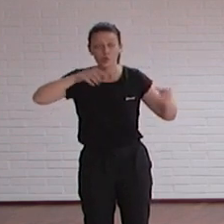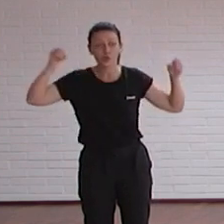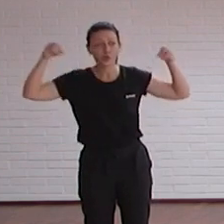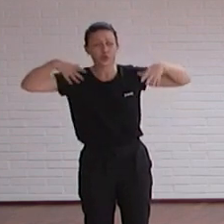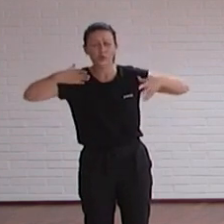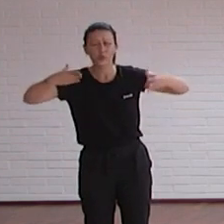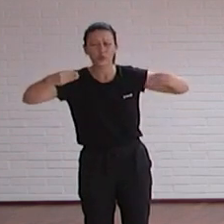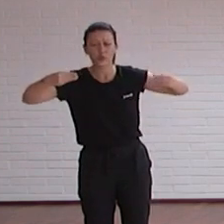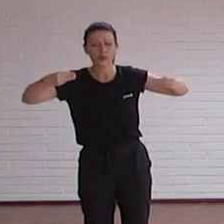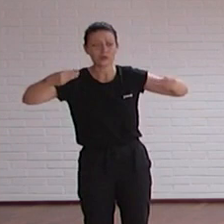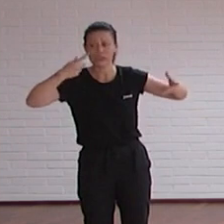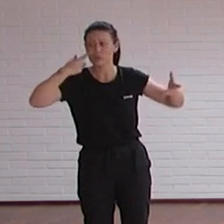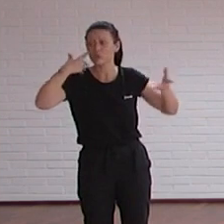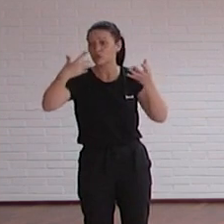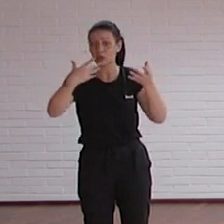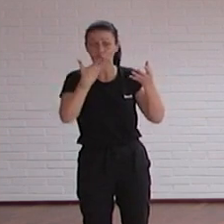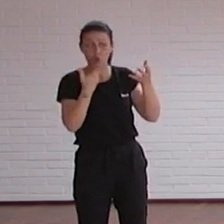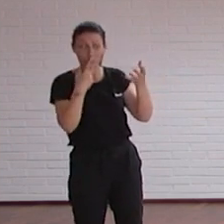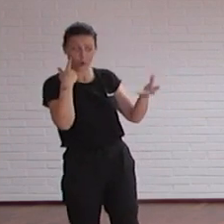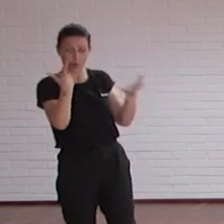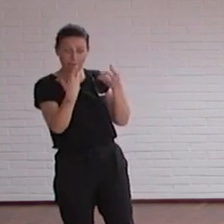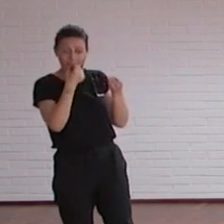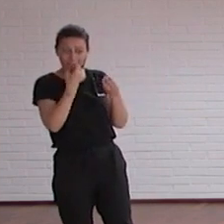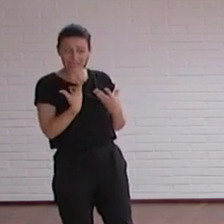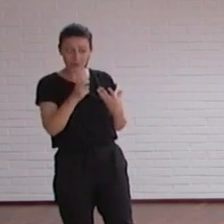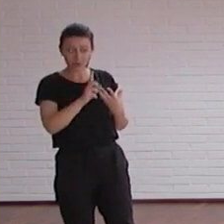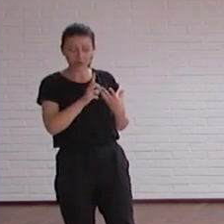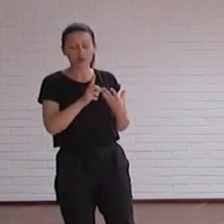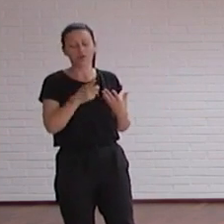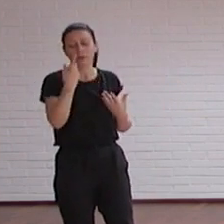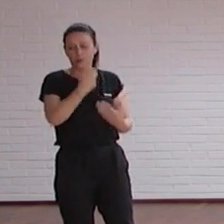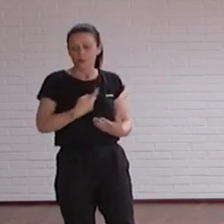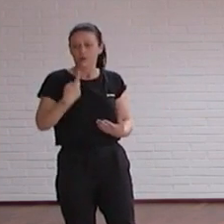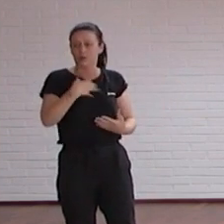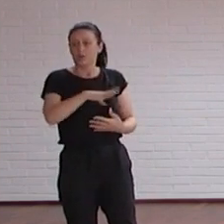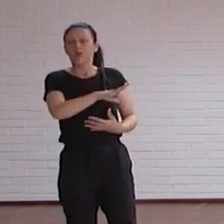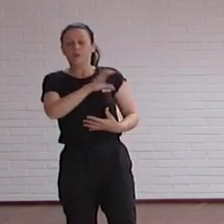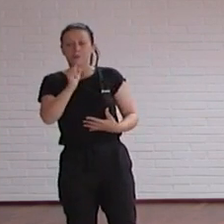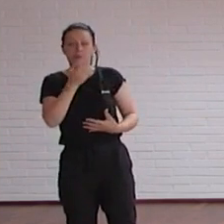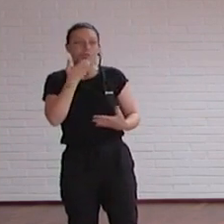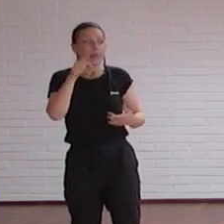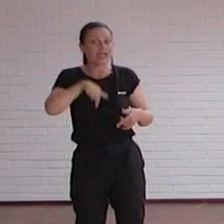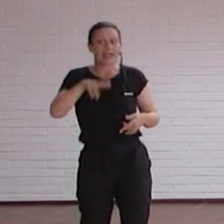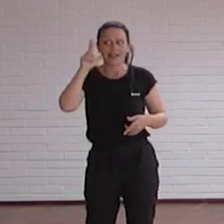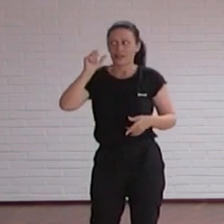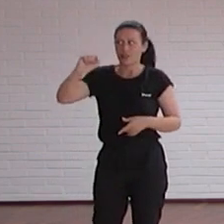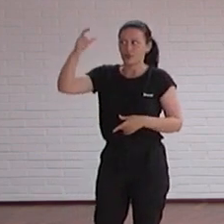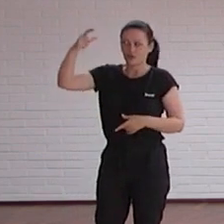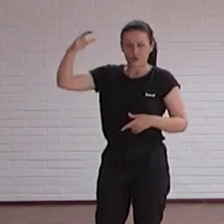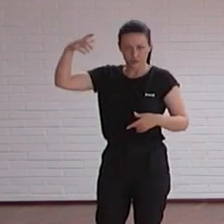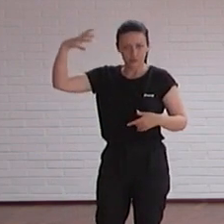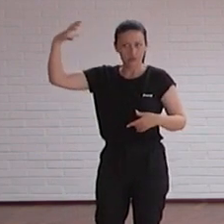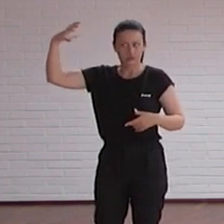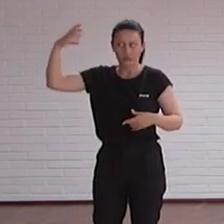pues si no tienen un contraste los colores, cuesta mucho. Sobre todo aquí en el Calante con tanto sol, cuesta. O en